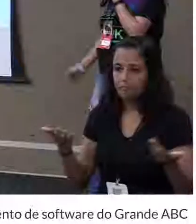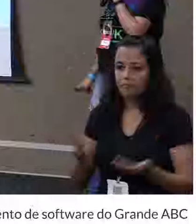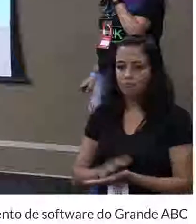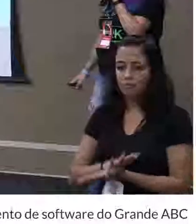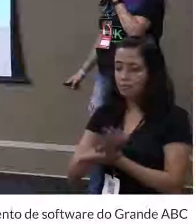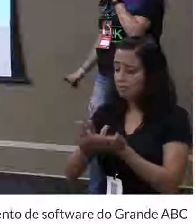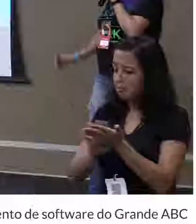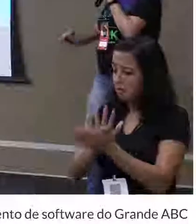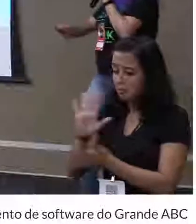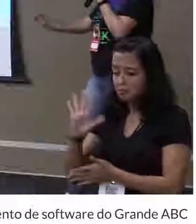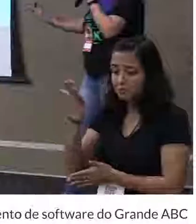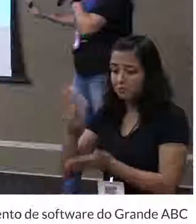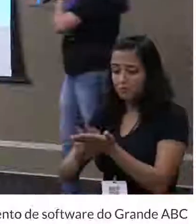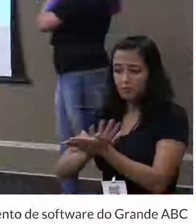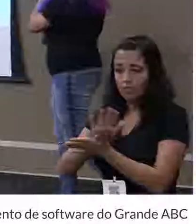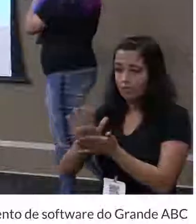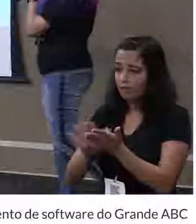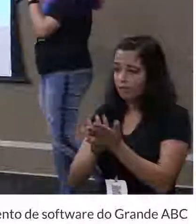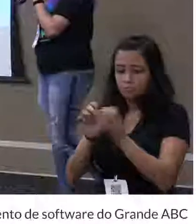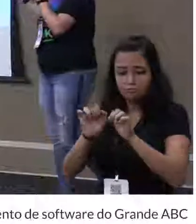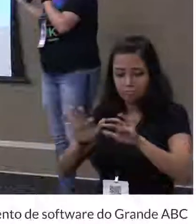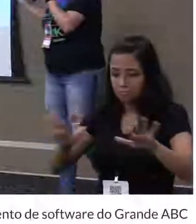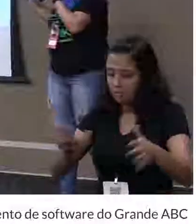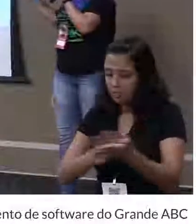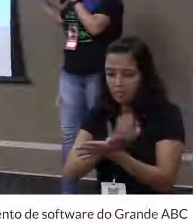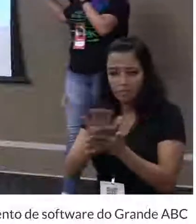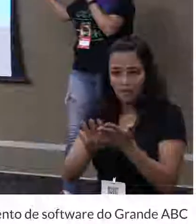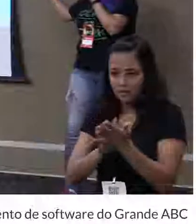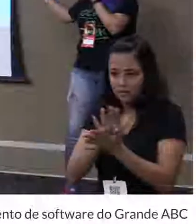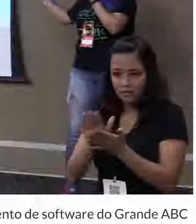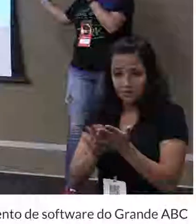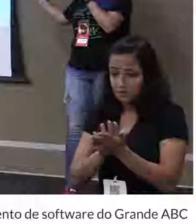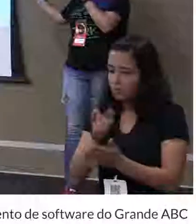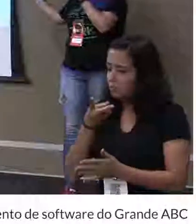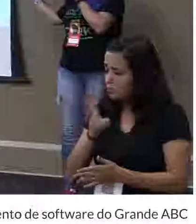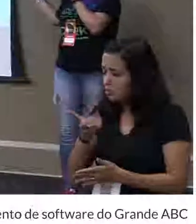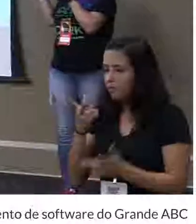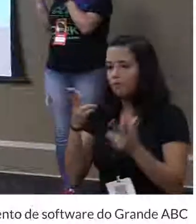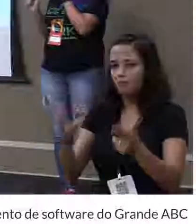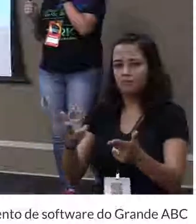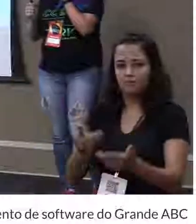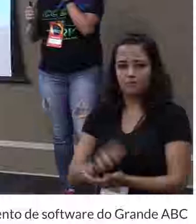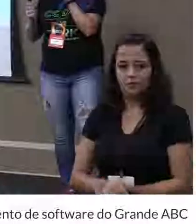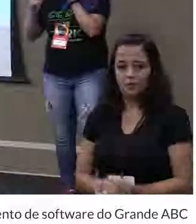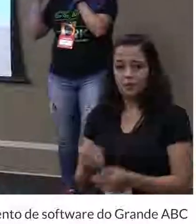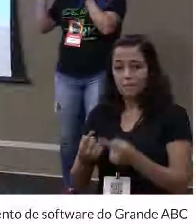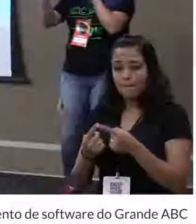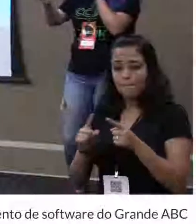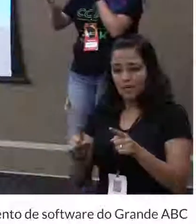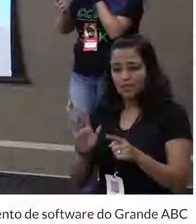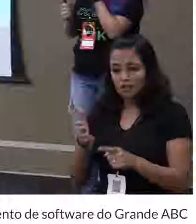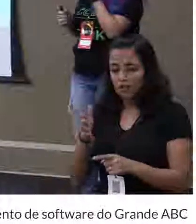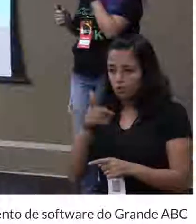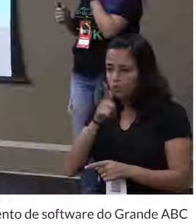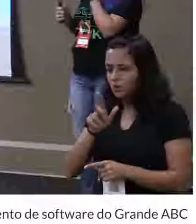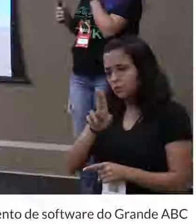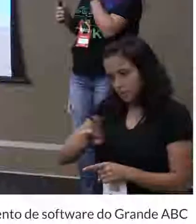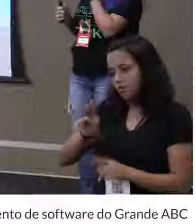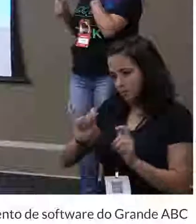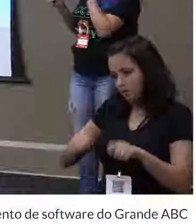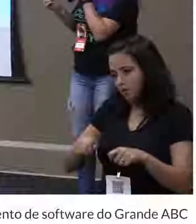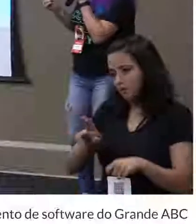Nada. Nada. Daí nada. Não mudou. O status não mudou. Só que, assim, você já consegue usar.